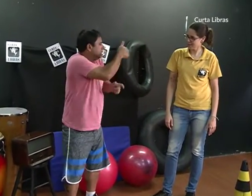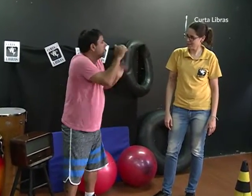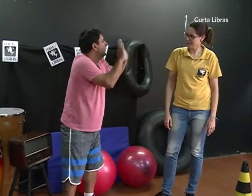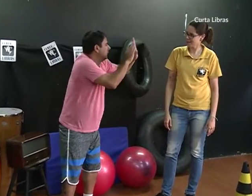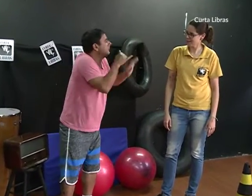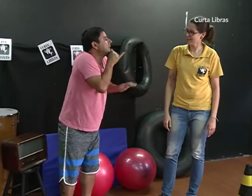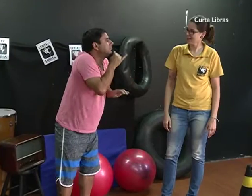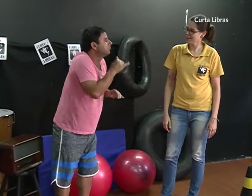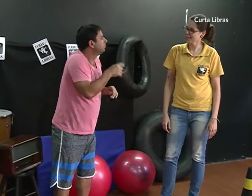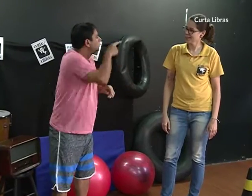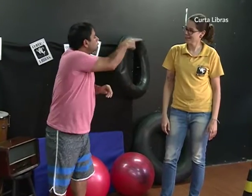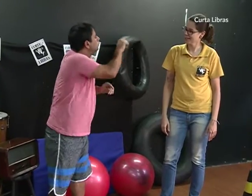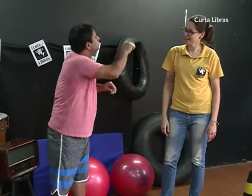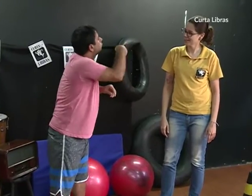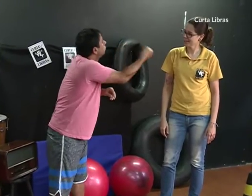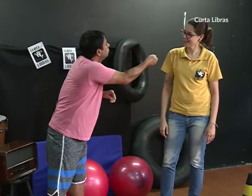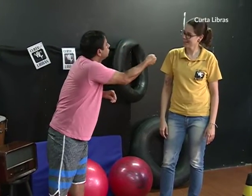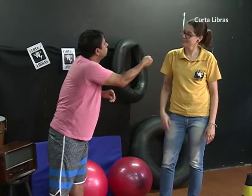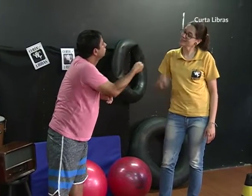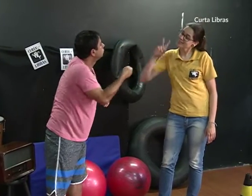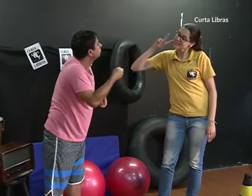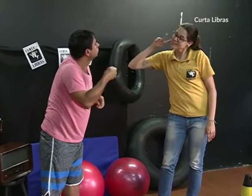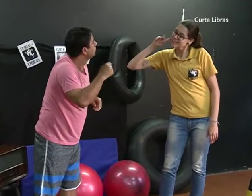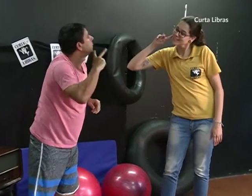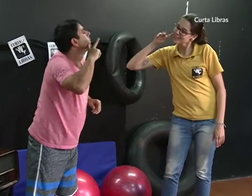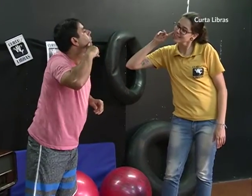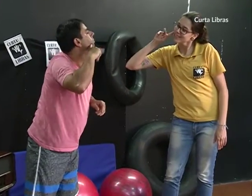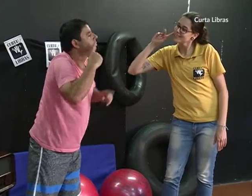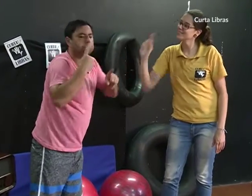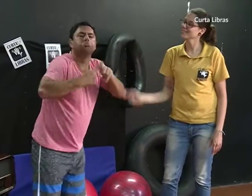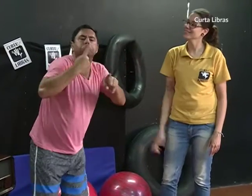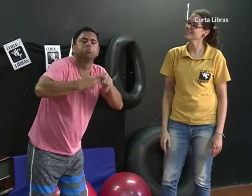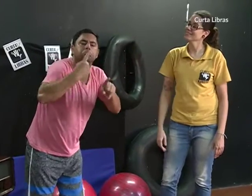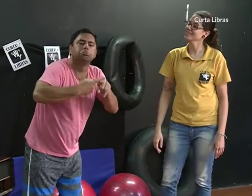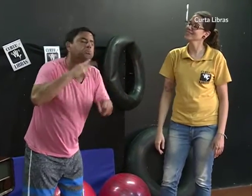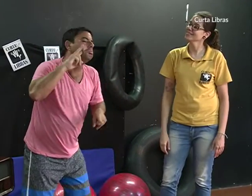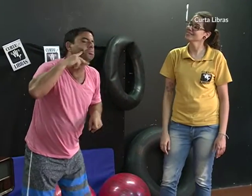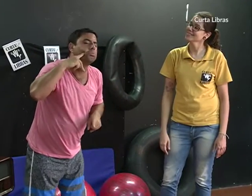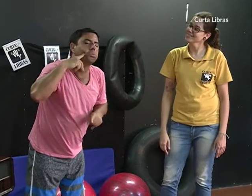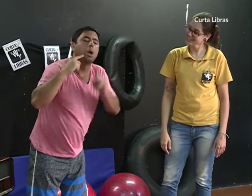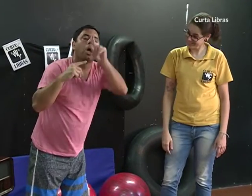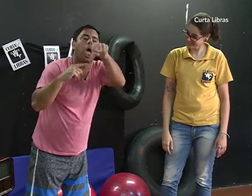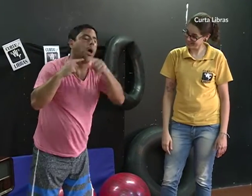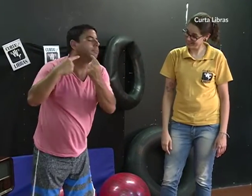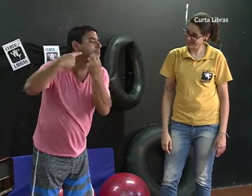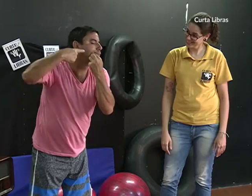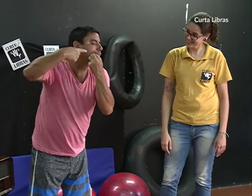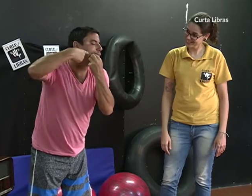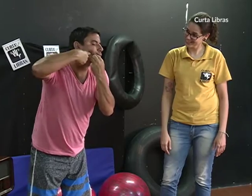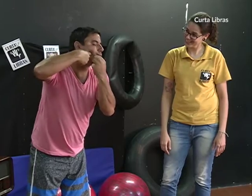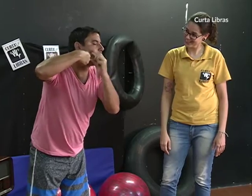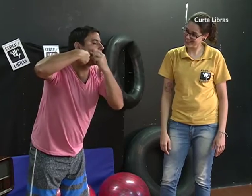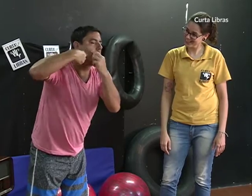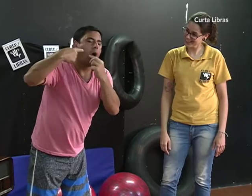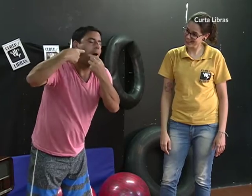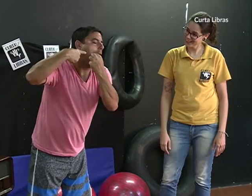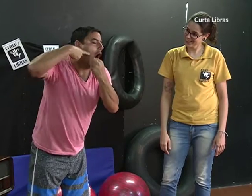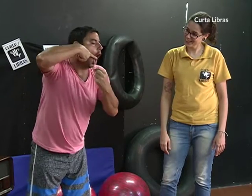Qual é teu sinal de Libras? Por que esse sinal? Olhem aqui, parece que os ciris furaram as